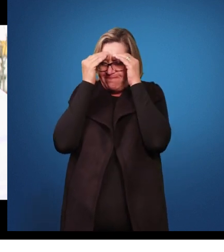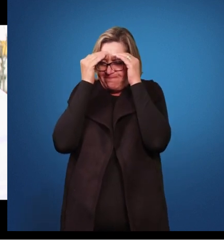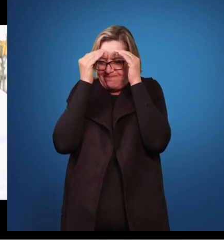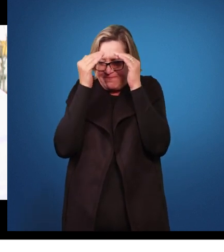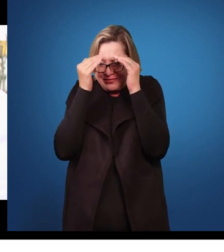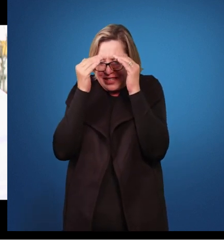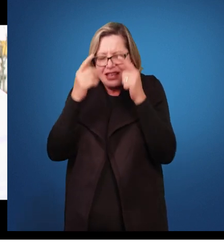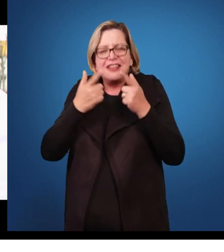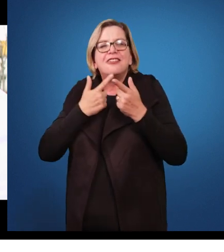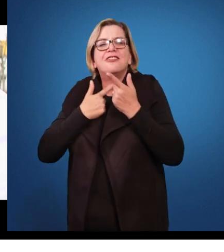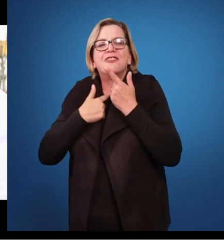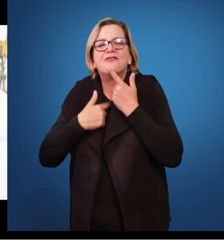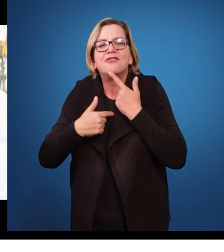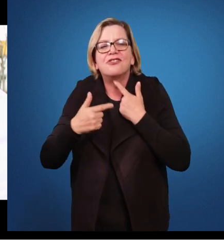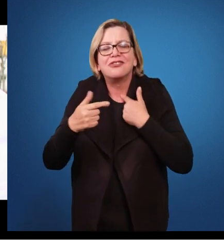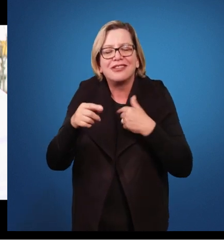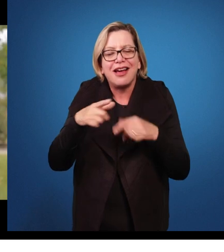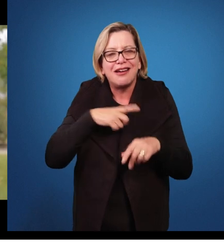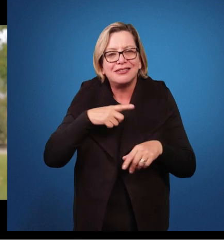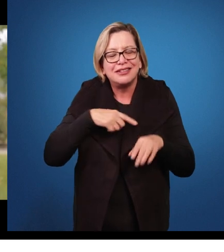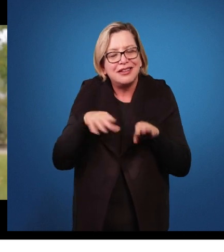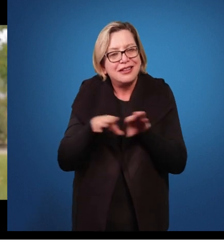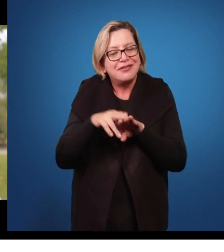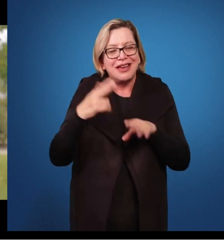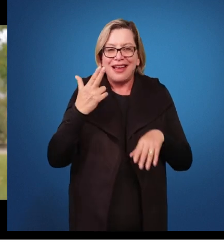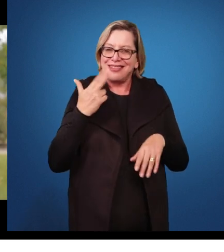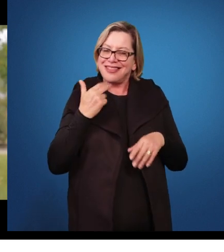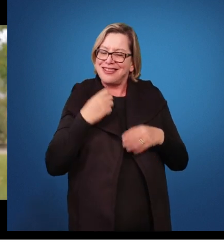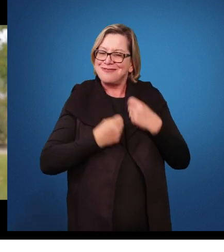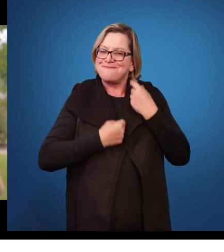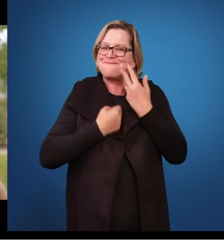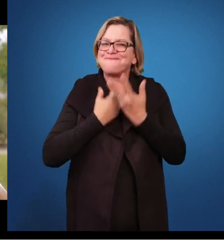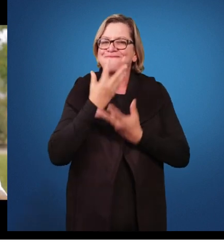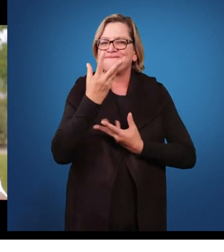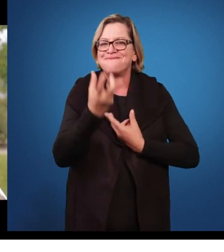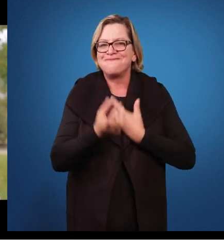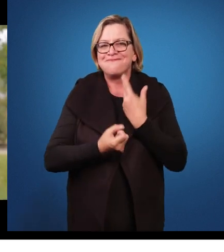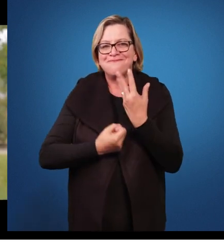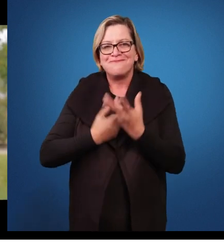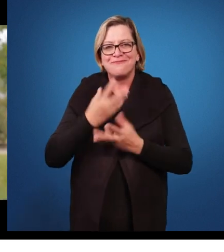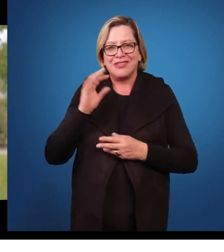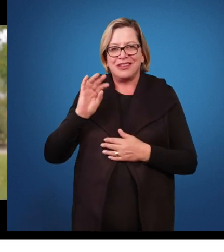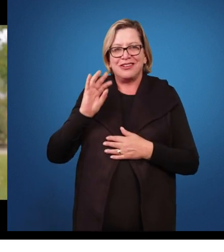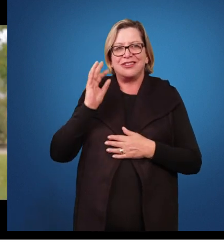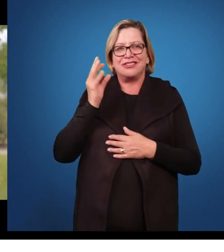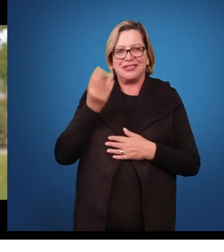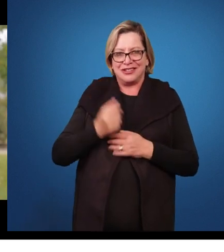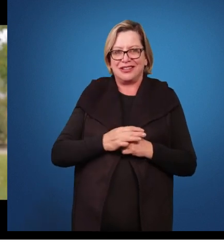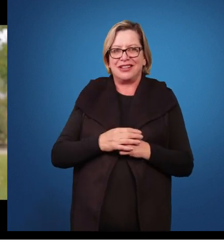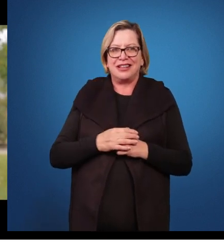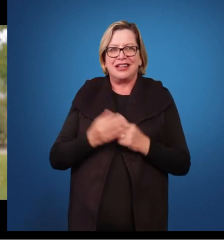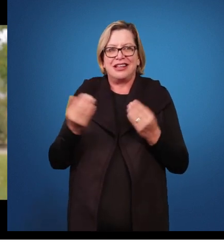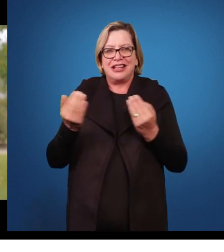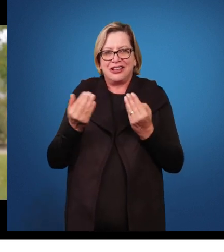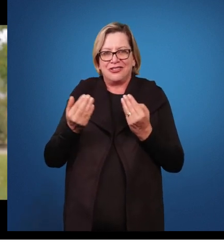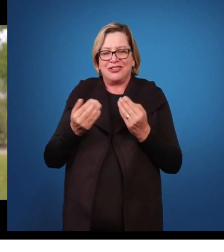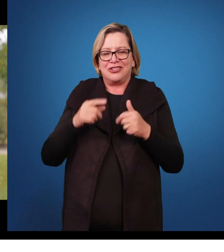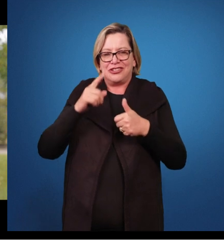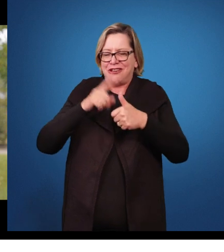desejo e um talento que vai se expressando. Carla, nós estamos indo para as alturas da nossa conversa. Nós estamos falando de talento,